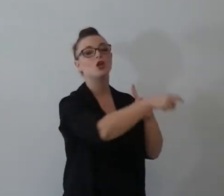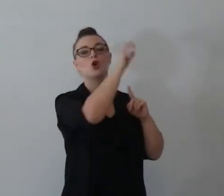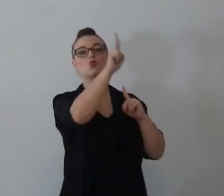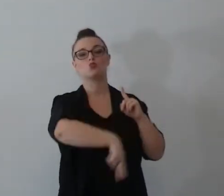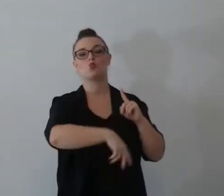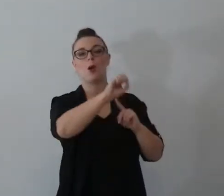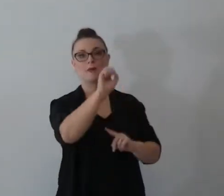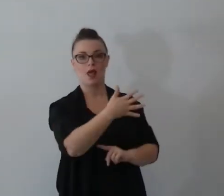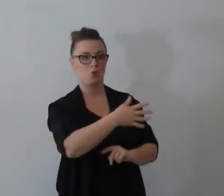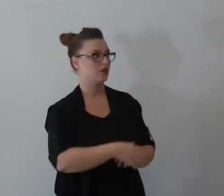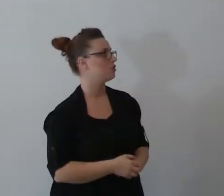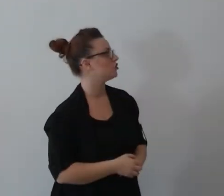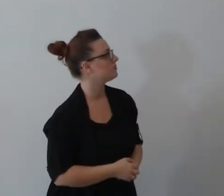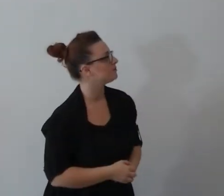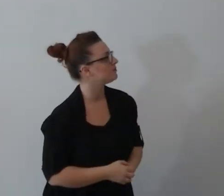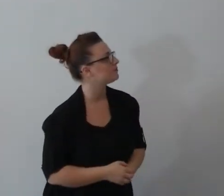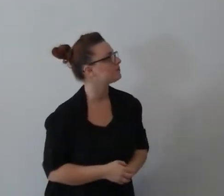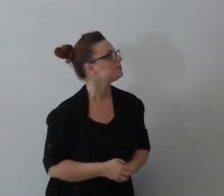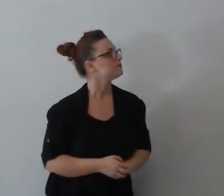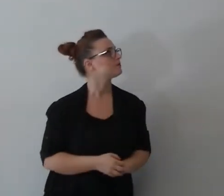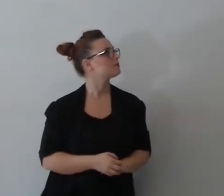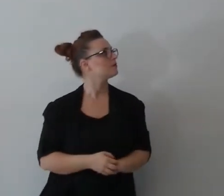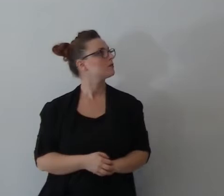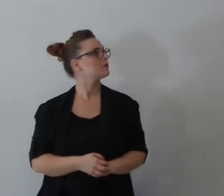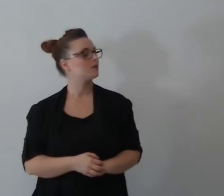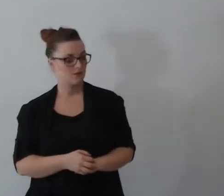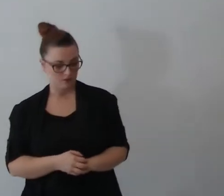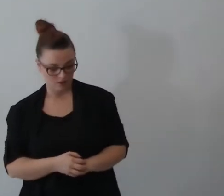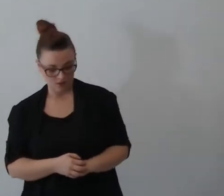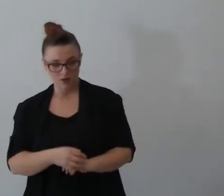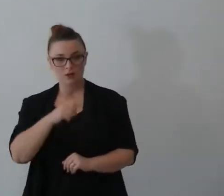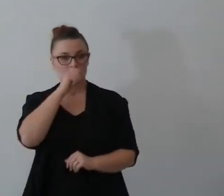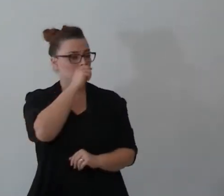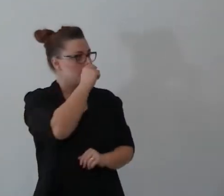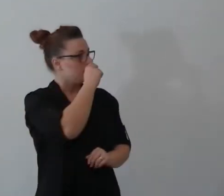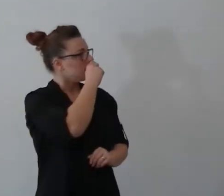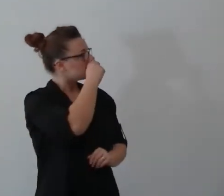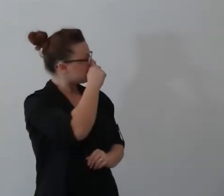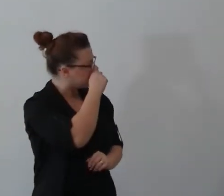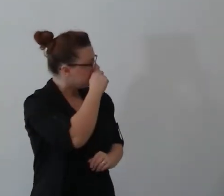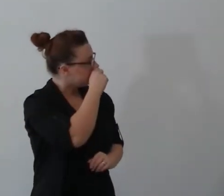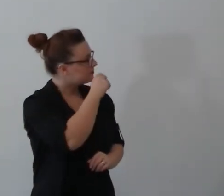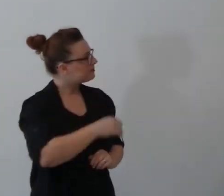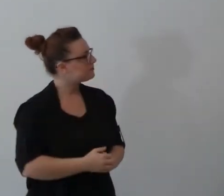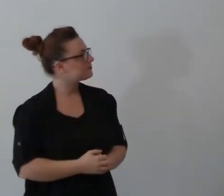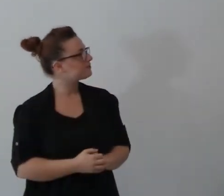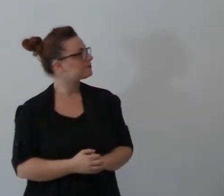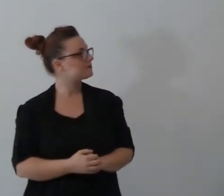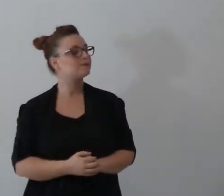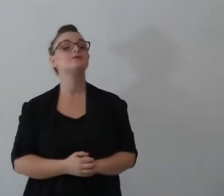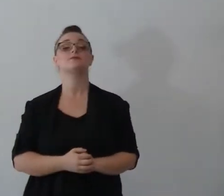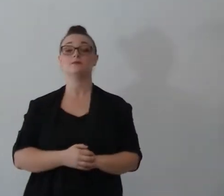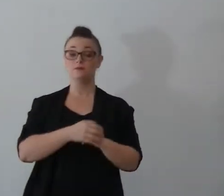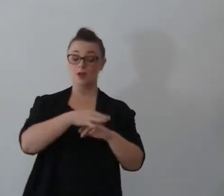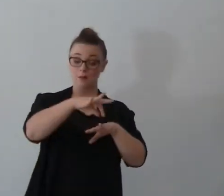fino al 2015 e il rapporto tra i matrimoni civili e i